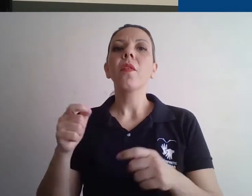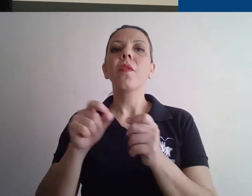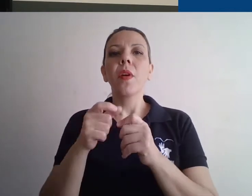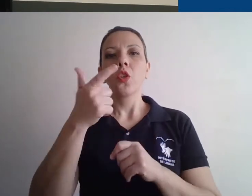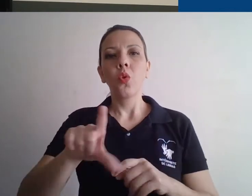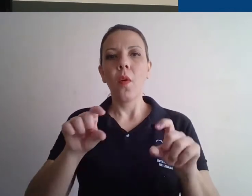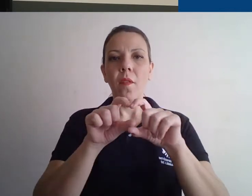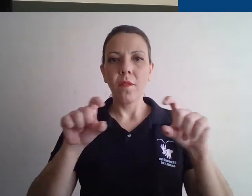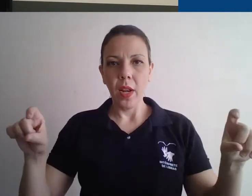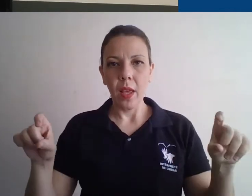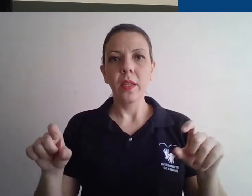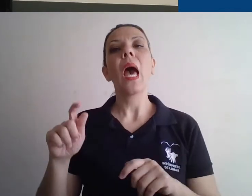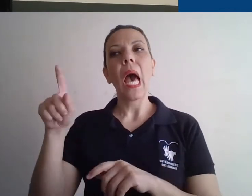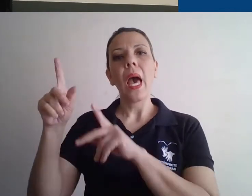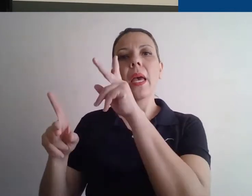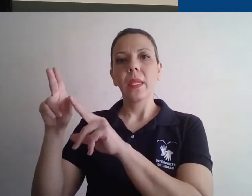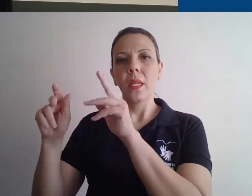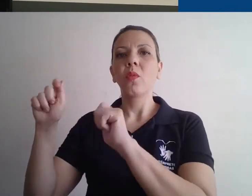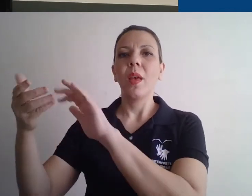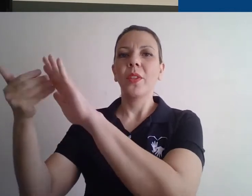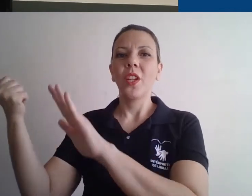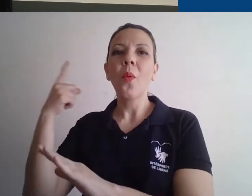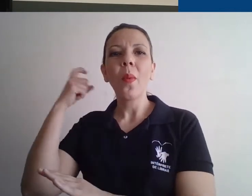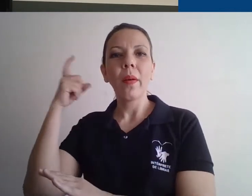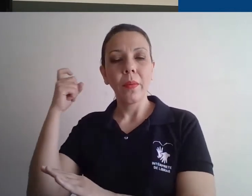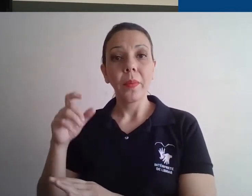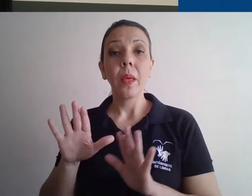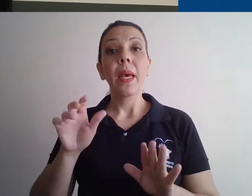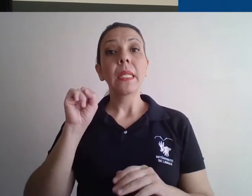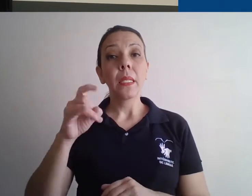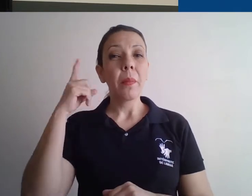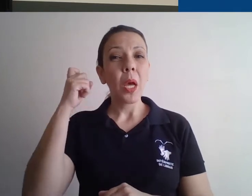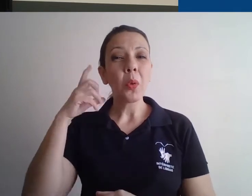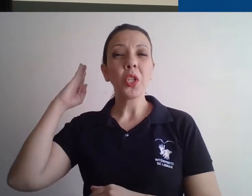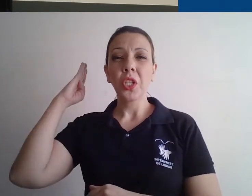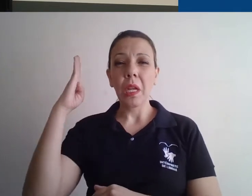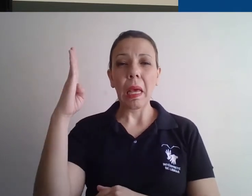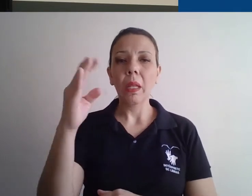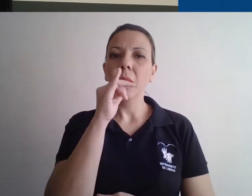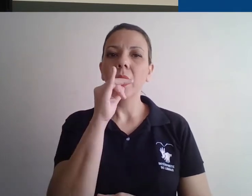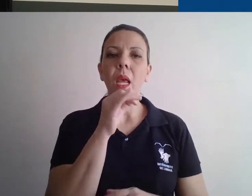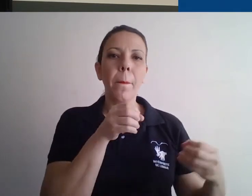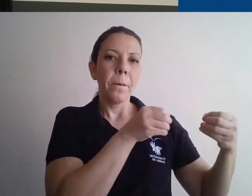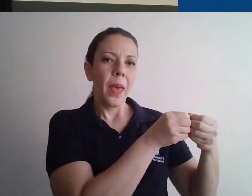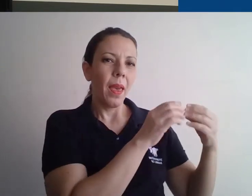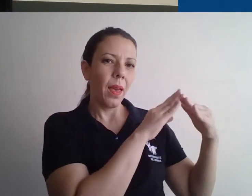frase e a gente vai ajeitar na edição. Mas se gente tem um barulho mais constante de fundo, por exemplo, crianças brincando no